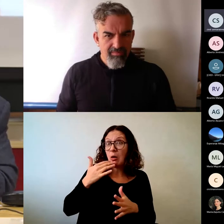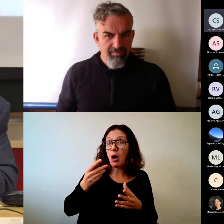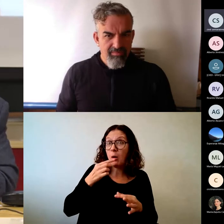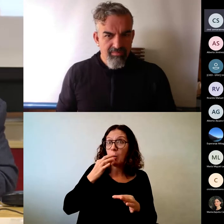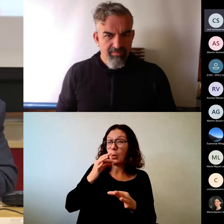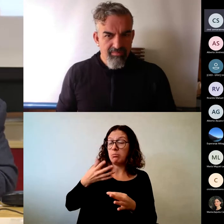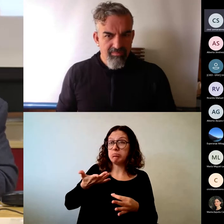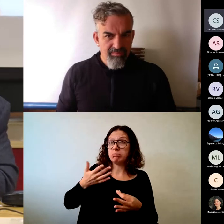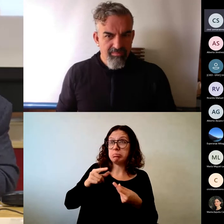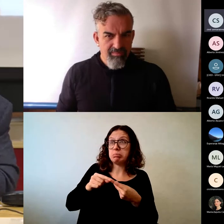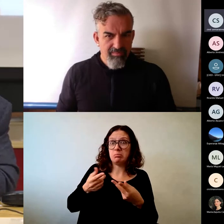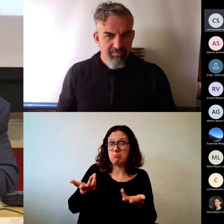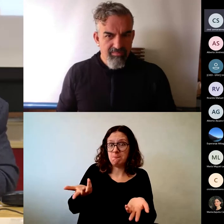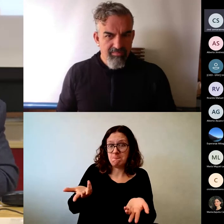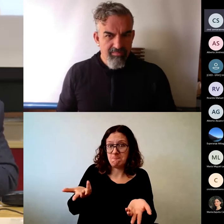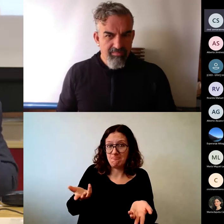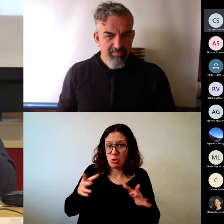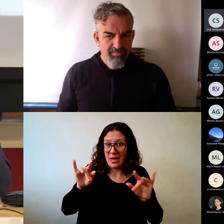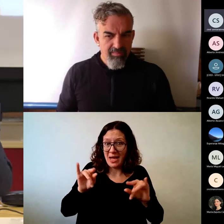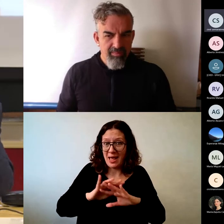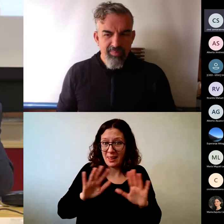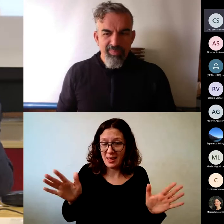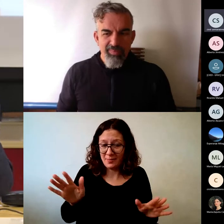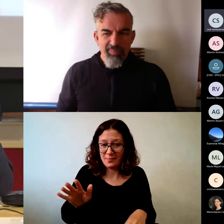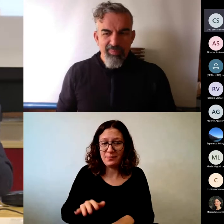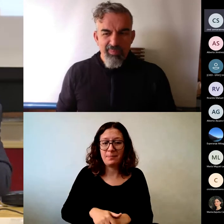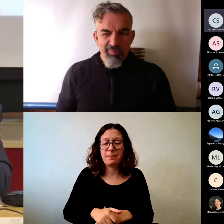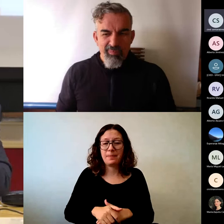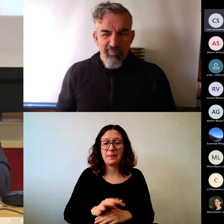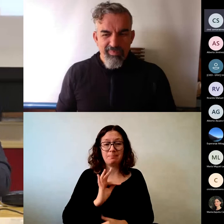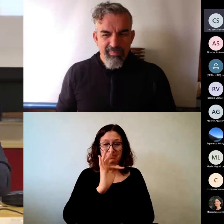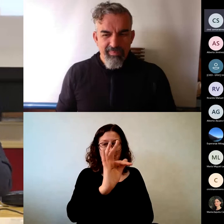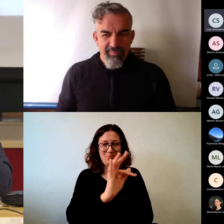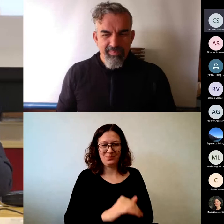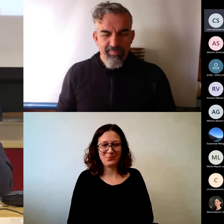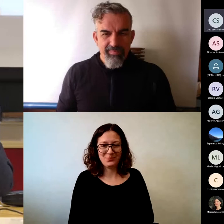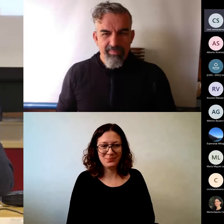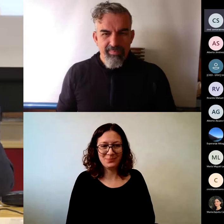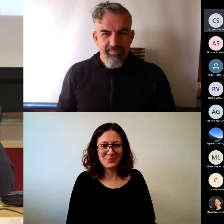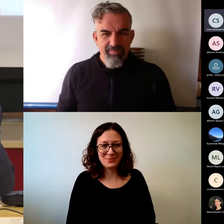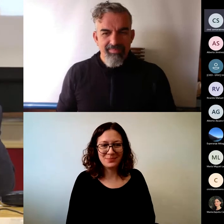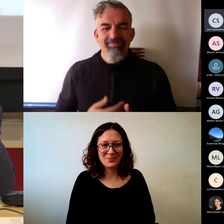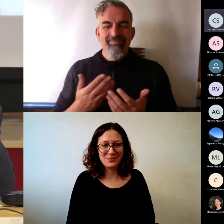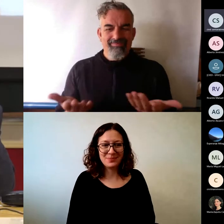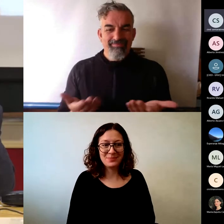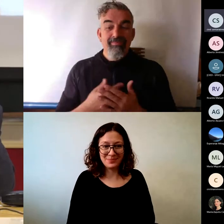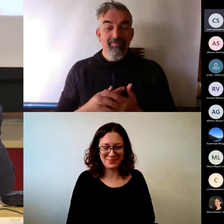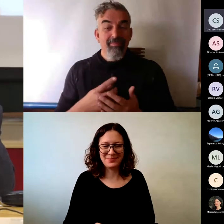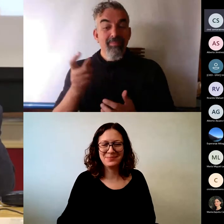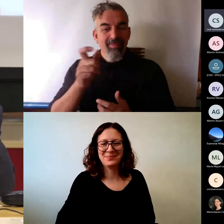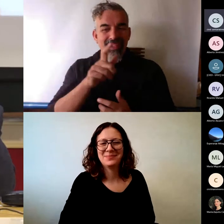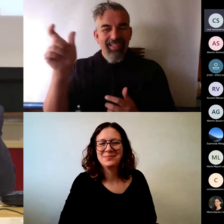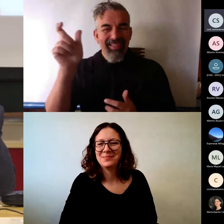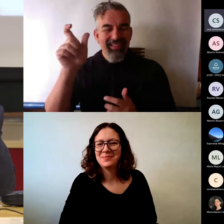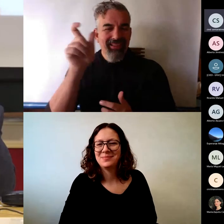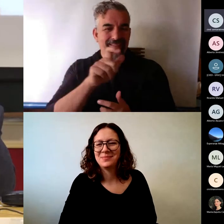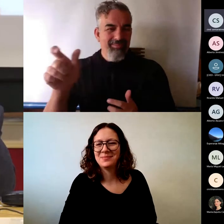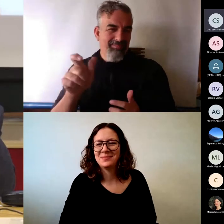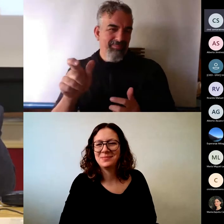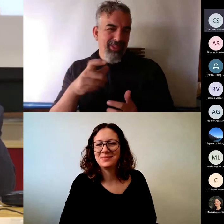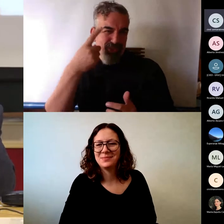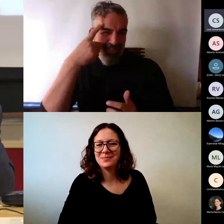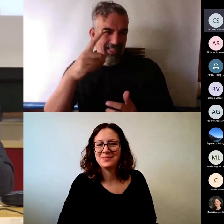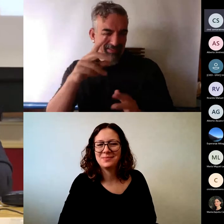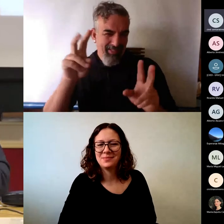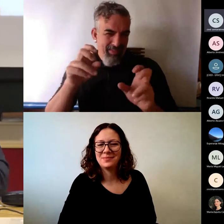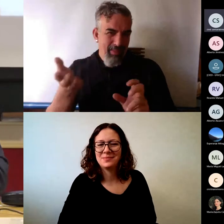esa sería la primera idea la segunda idea relacionada con las competencias y aquí hay personas que saben muchísimo más que yo pero ya esta es una cuestión aprendida